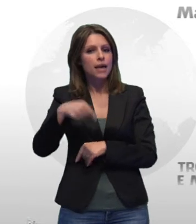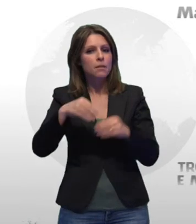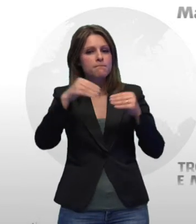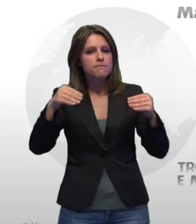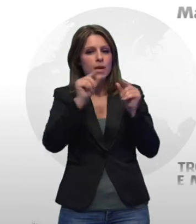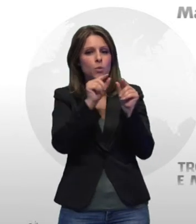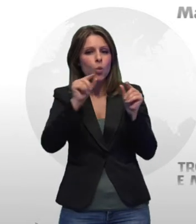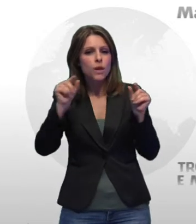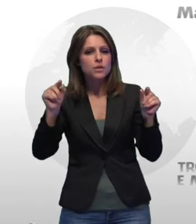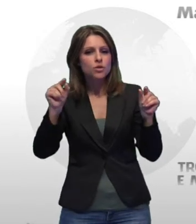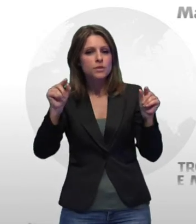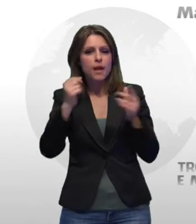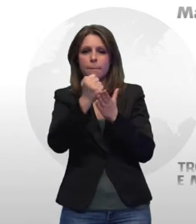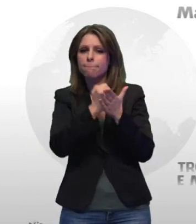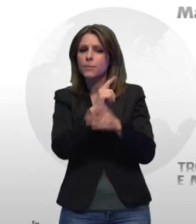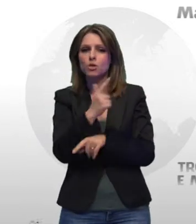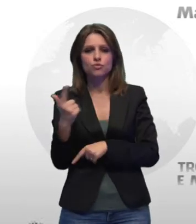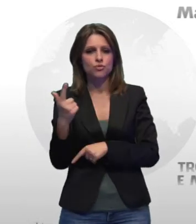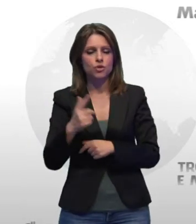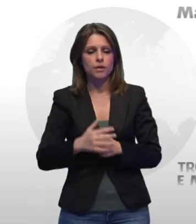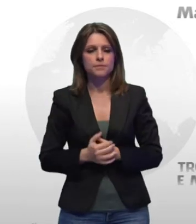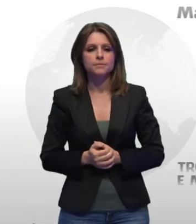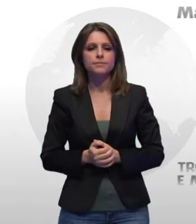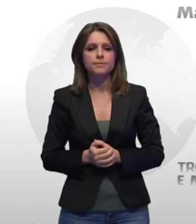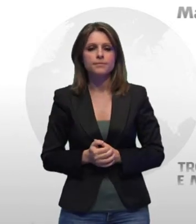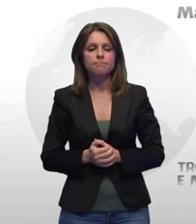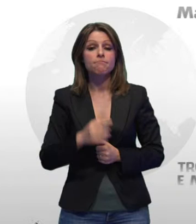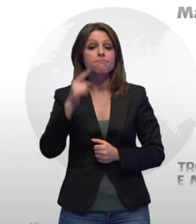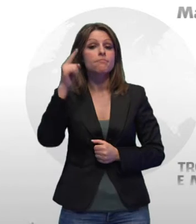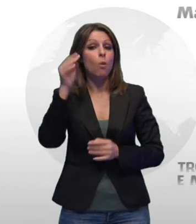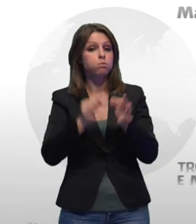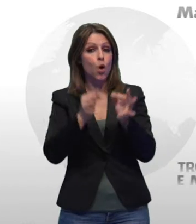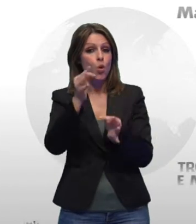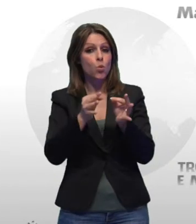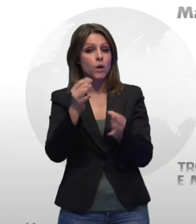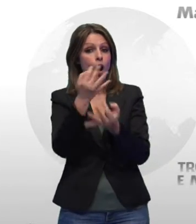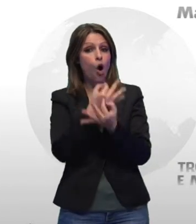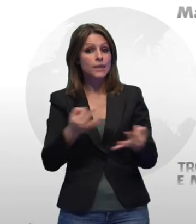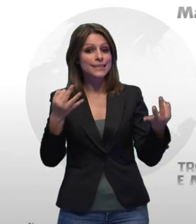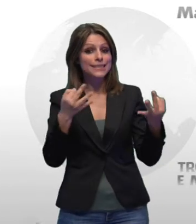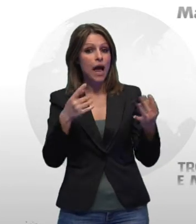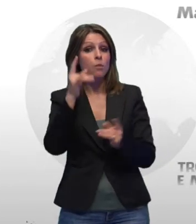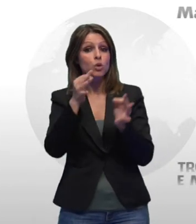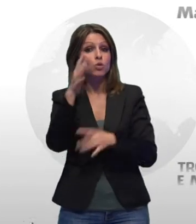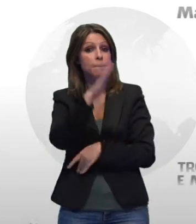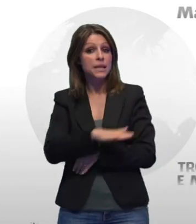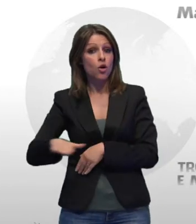abusiva di munizionamento. Su disposizione della Procura ordinaria e per i minorenni di